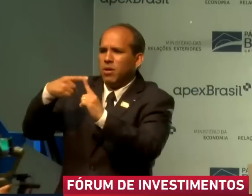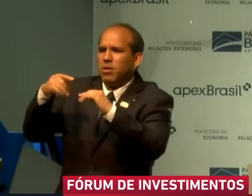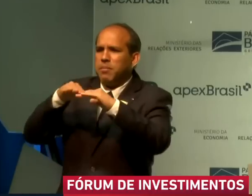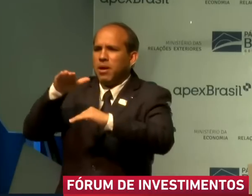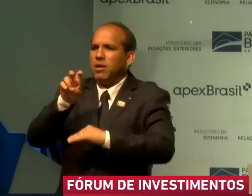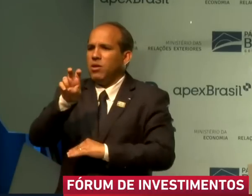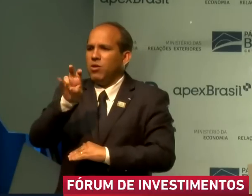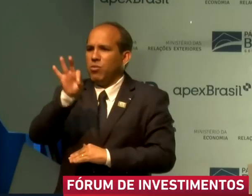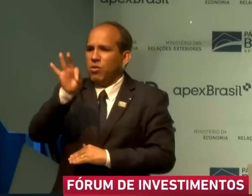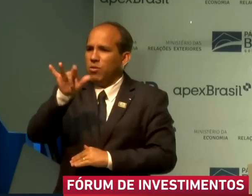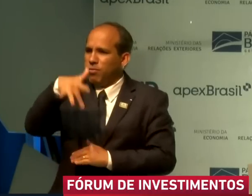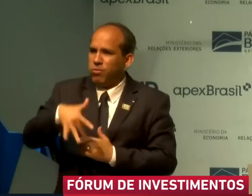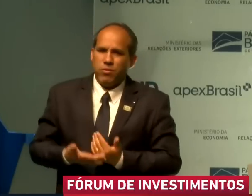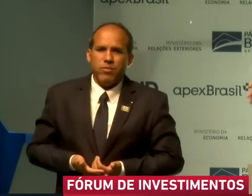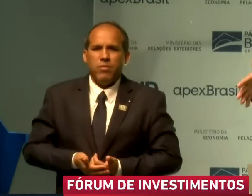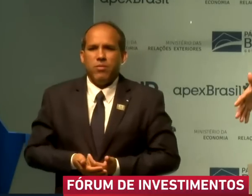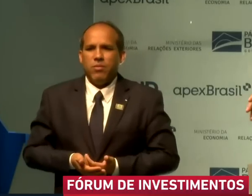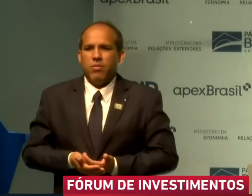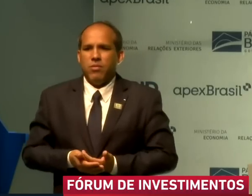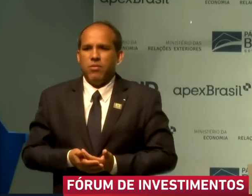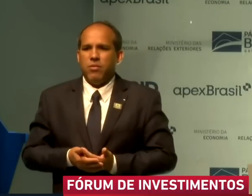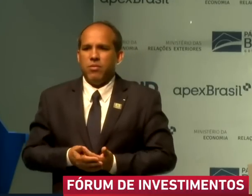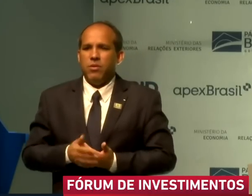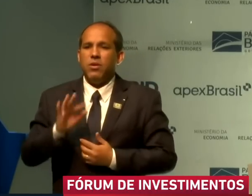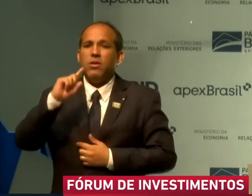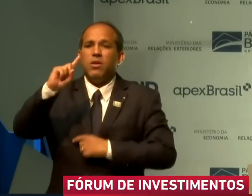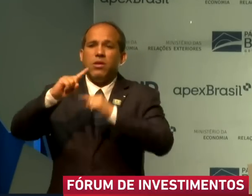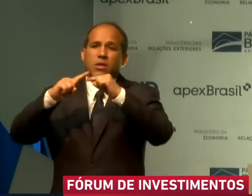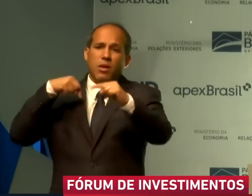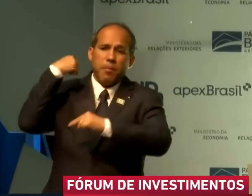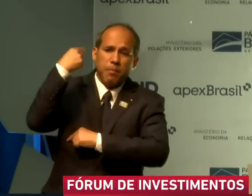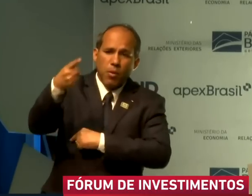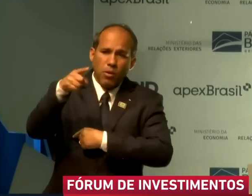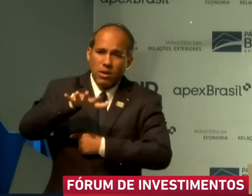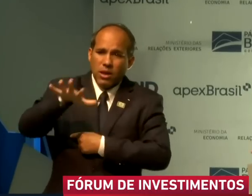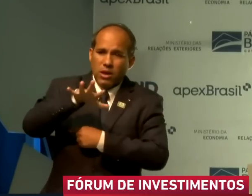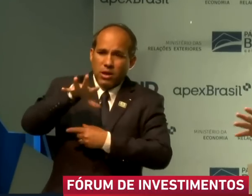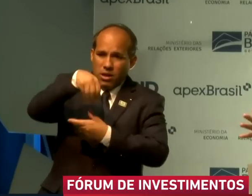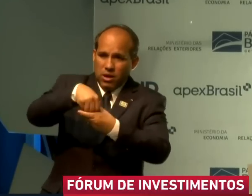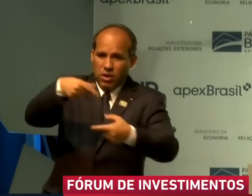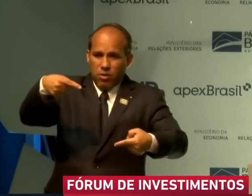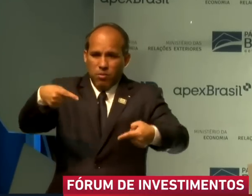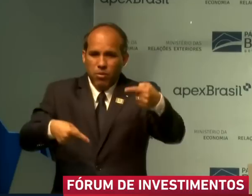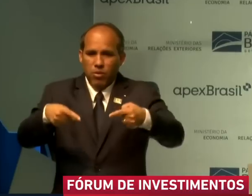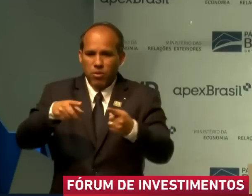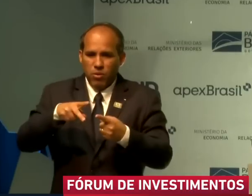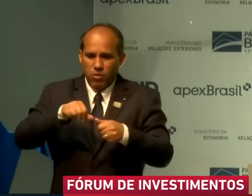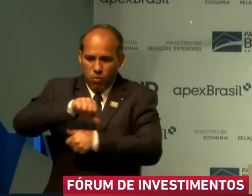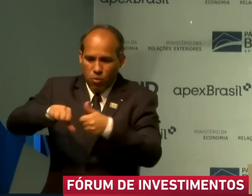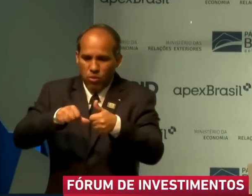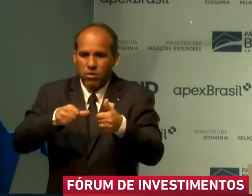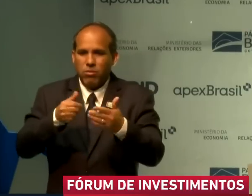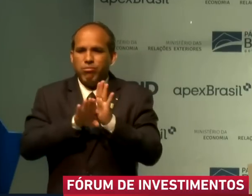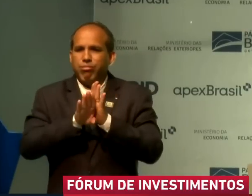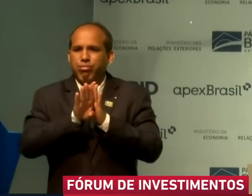operações policiais no Rio de Janeiro durante a pandemia de Covid-19, salvo em casos excepcionais, contribuiu para o crescimento do